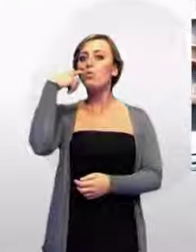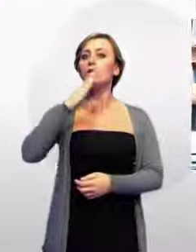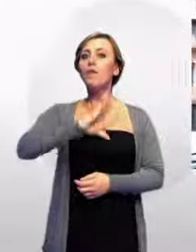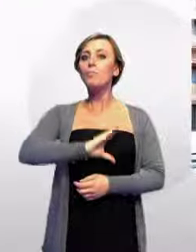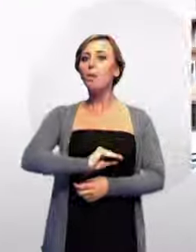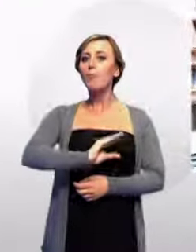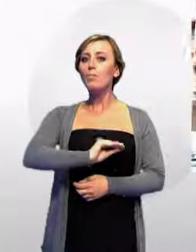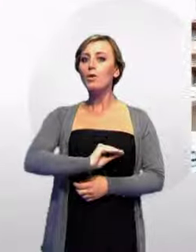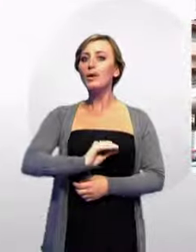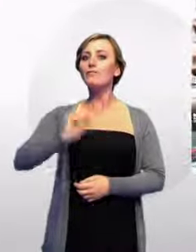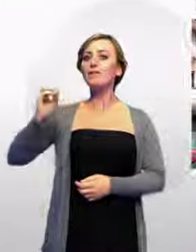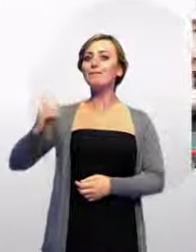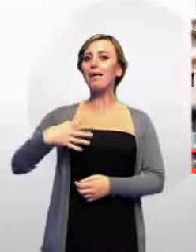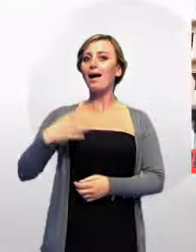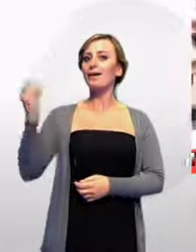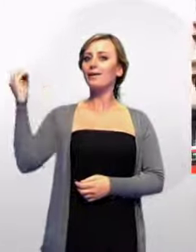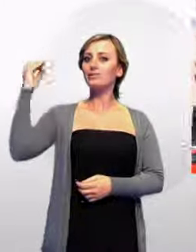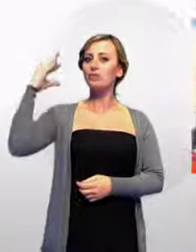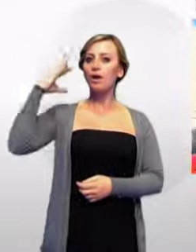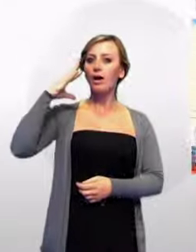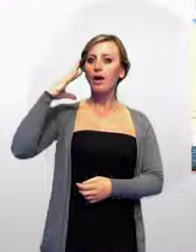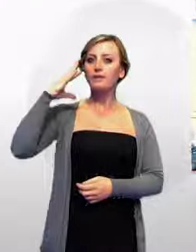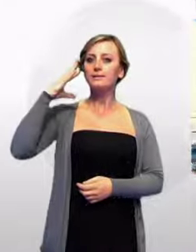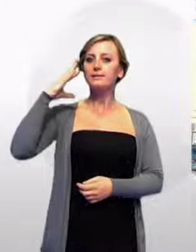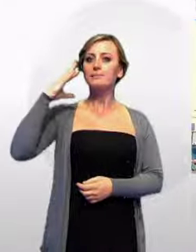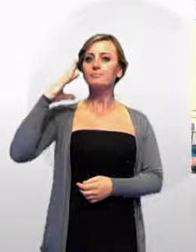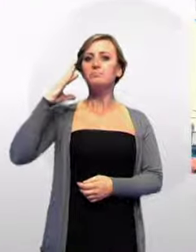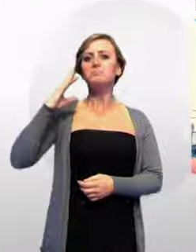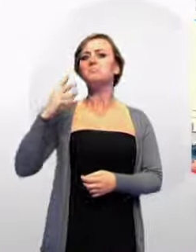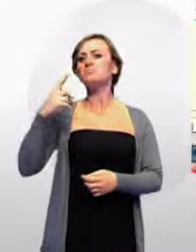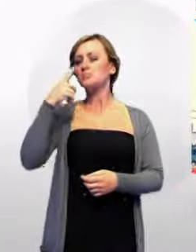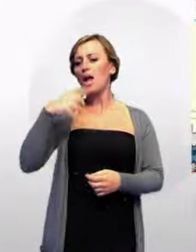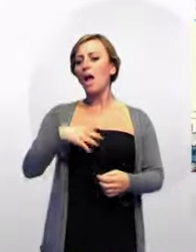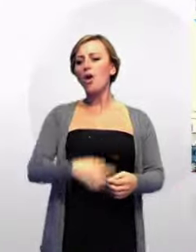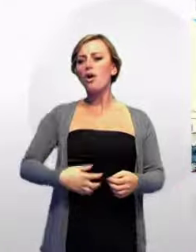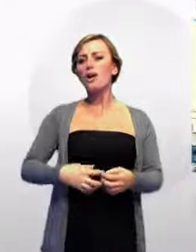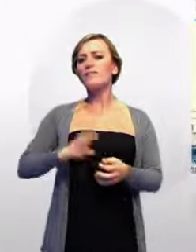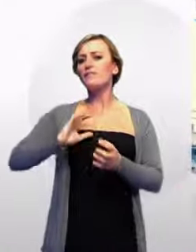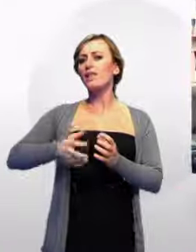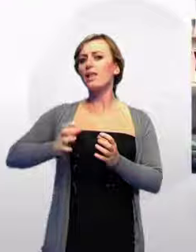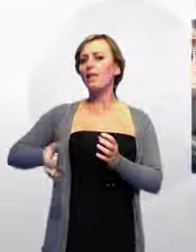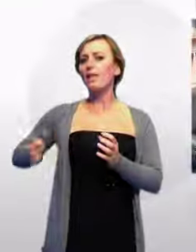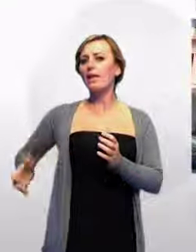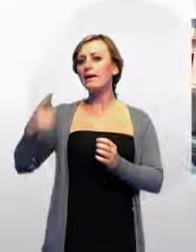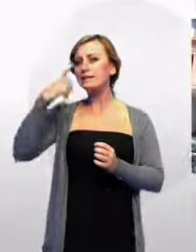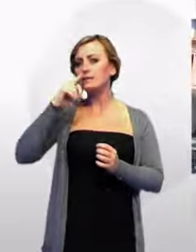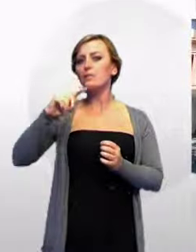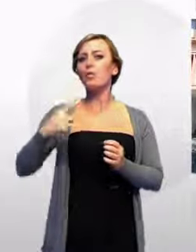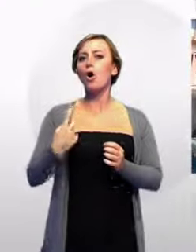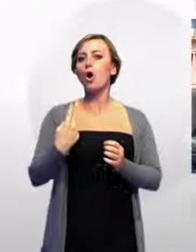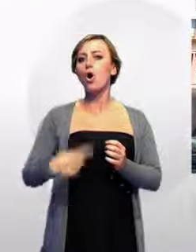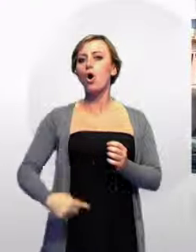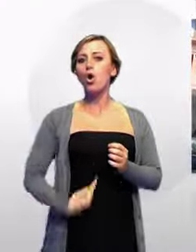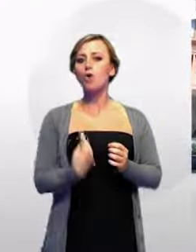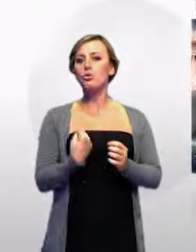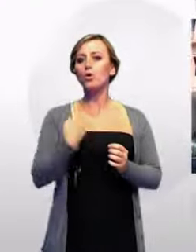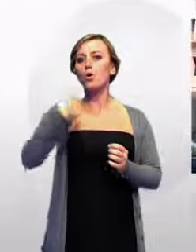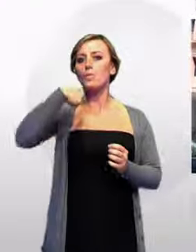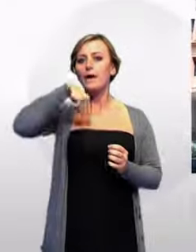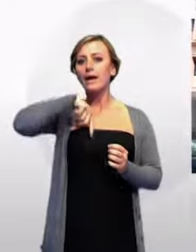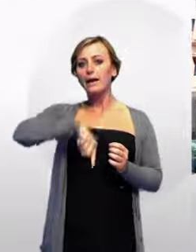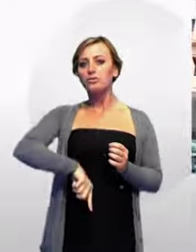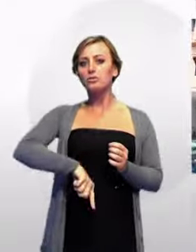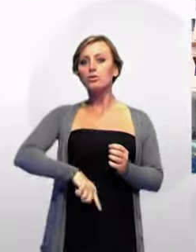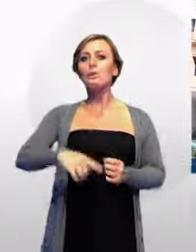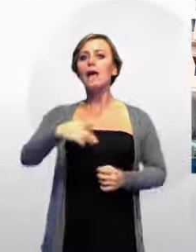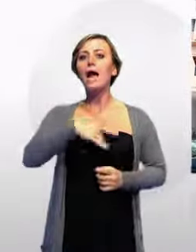colonscopia, gastroscopia, elettrocardiogramma, fondo oculare, campo visivo ed elettromiografia. Le